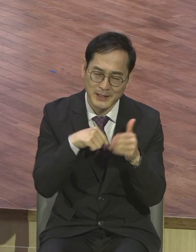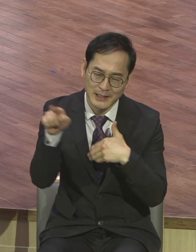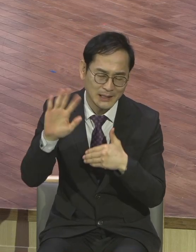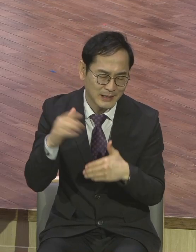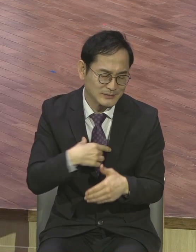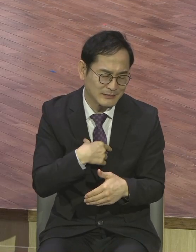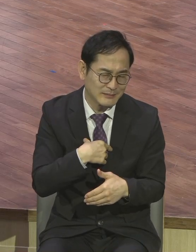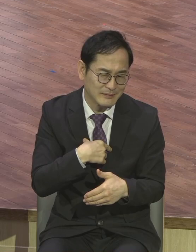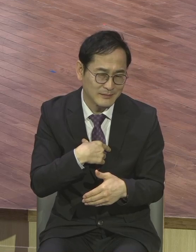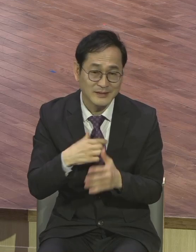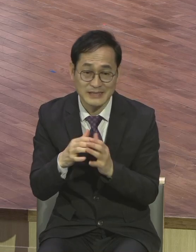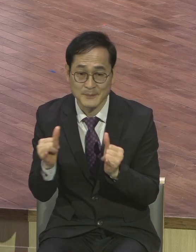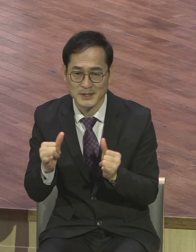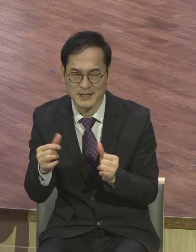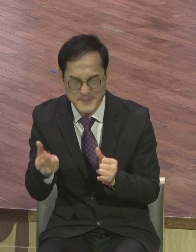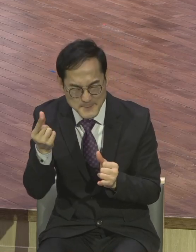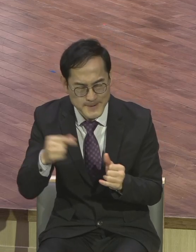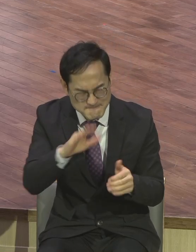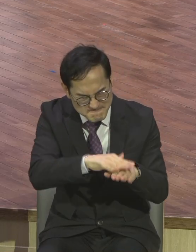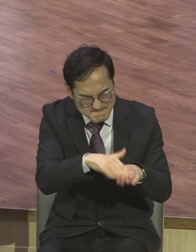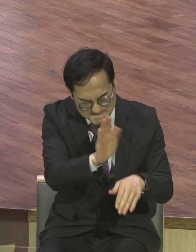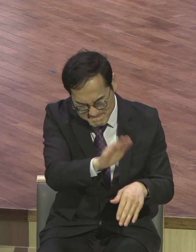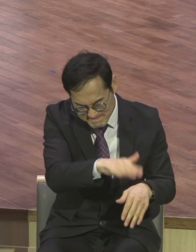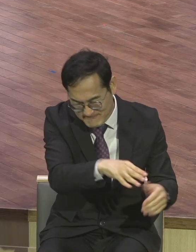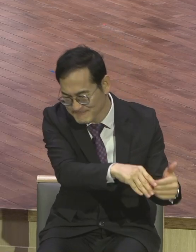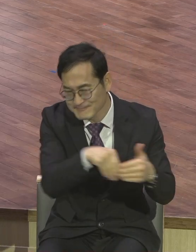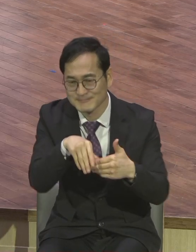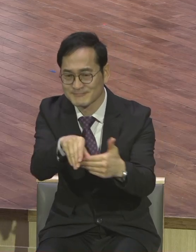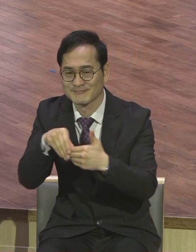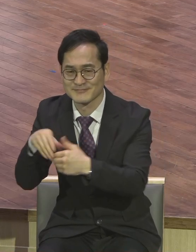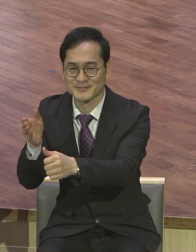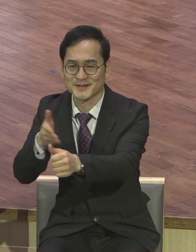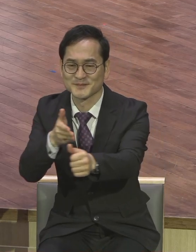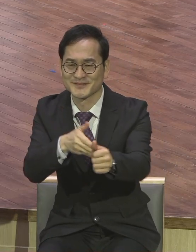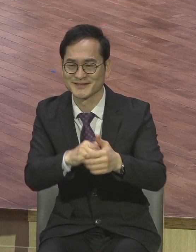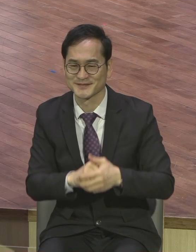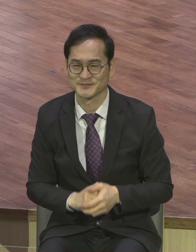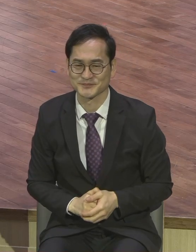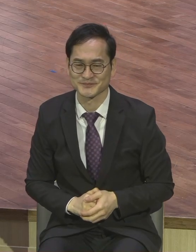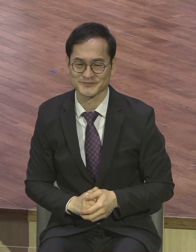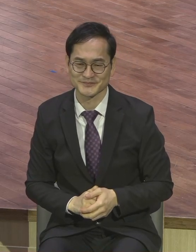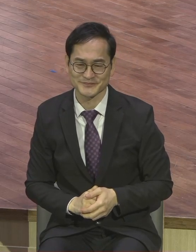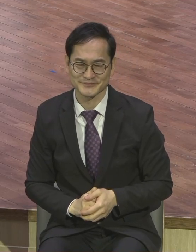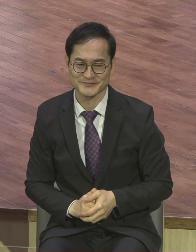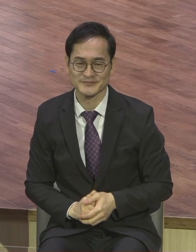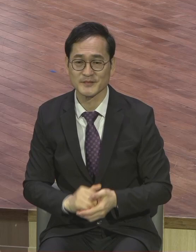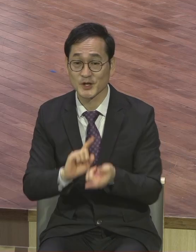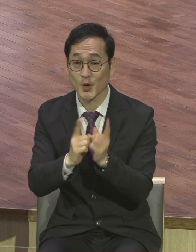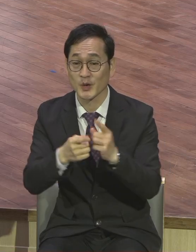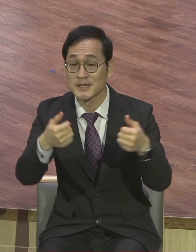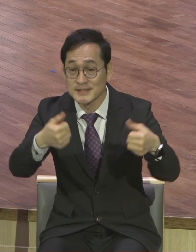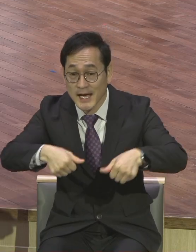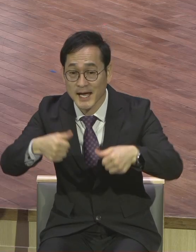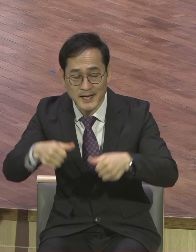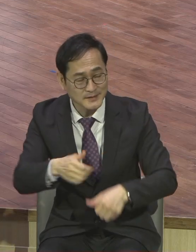원리스 함께 예배드리는 그런 축복을 누르시기 바랍니다. 서로 우리 다 인사합시다. 성도님은